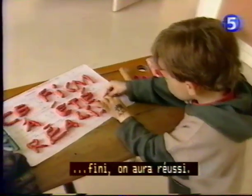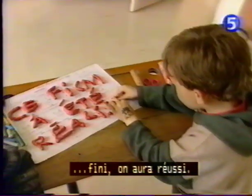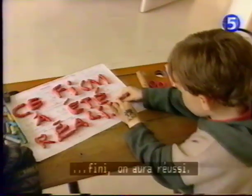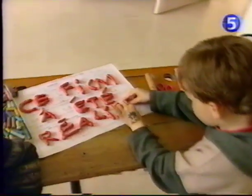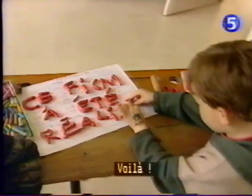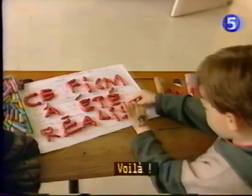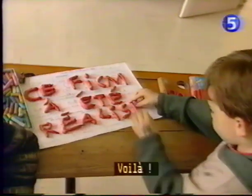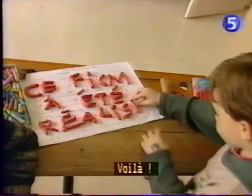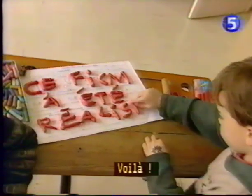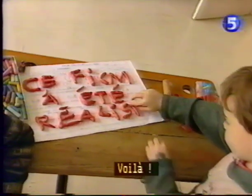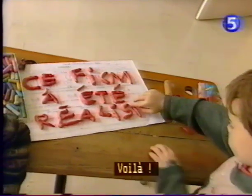voilà.